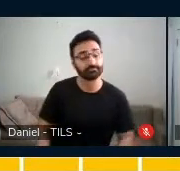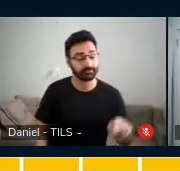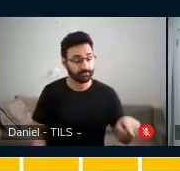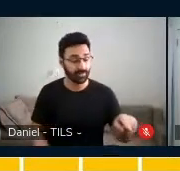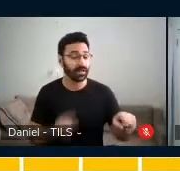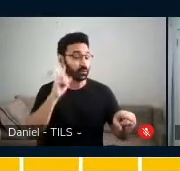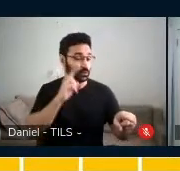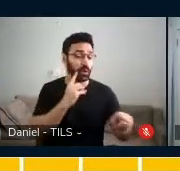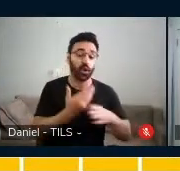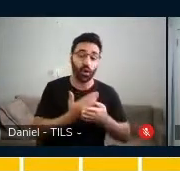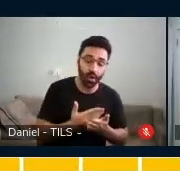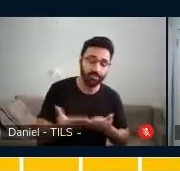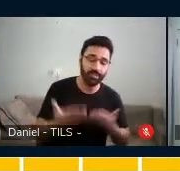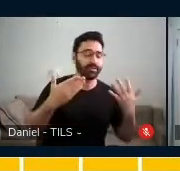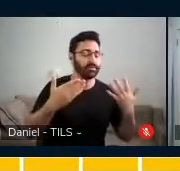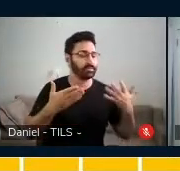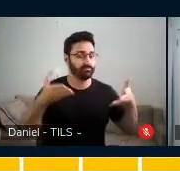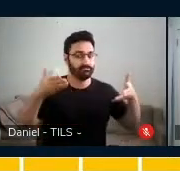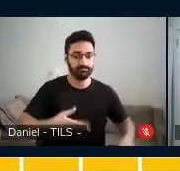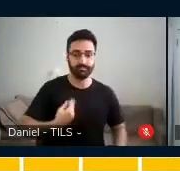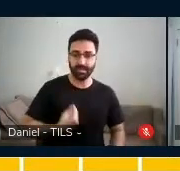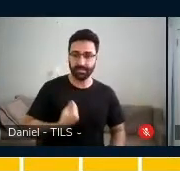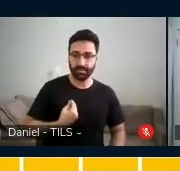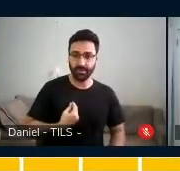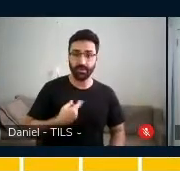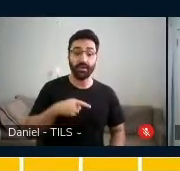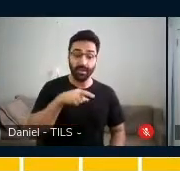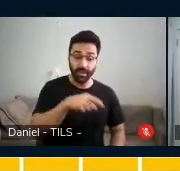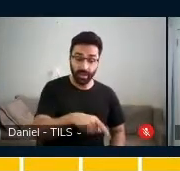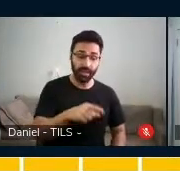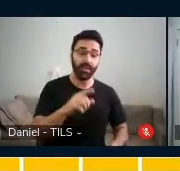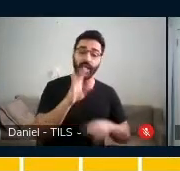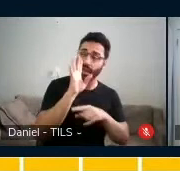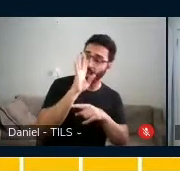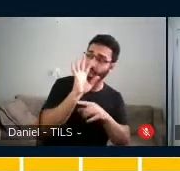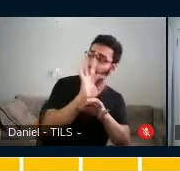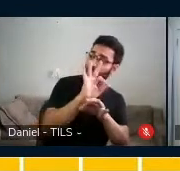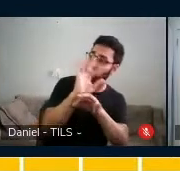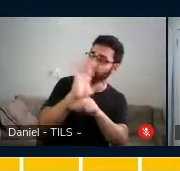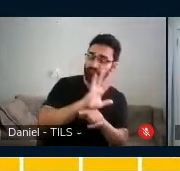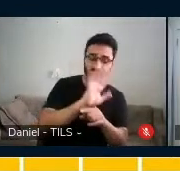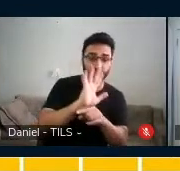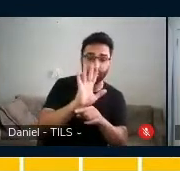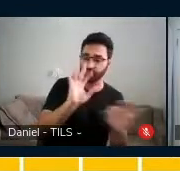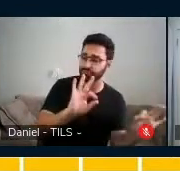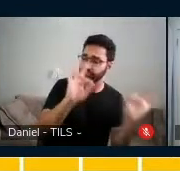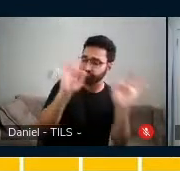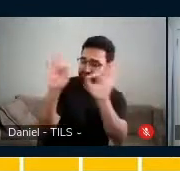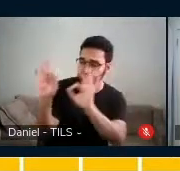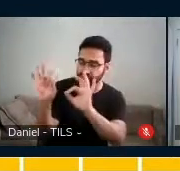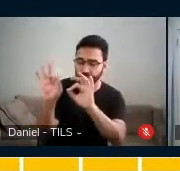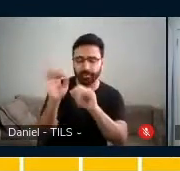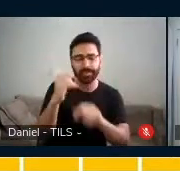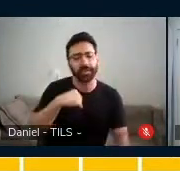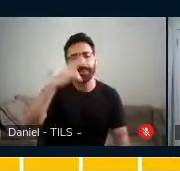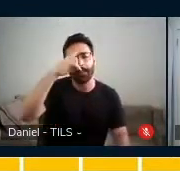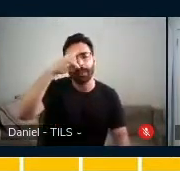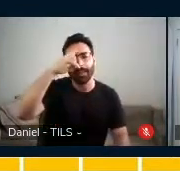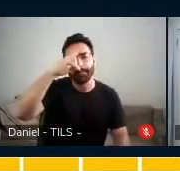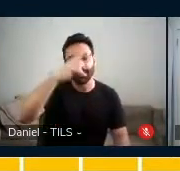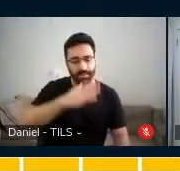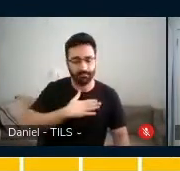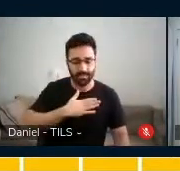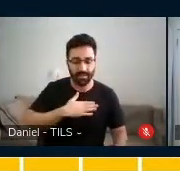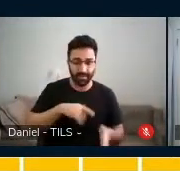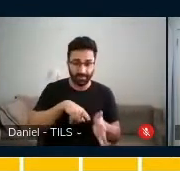participar, ela assistiu o vídeo com todos os estudantes na turma e eu lembrei da minha pesquisa de dissertado, de mestrado,